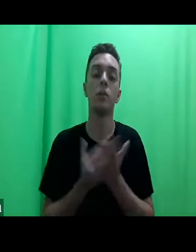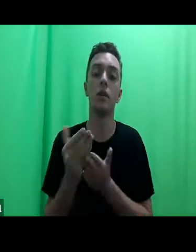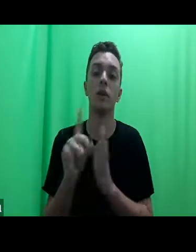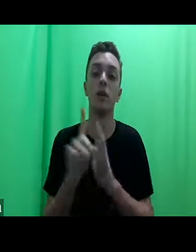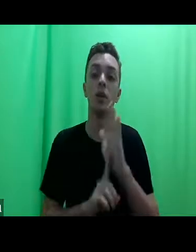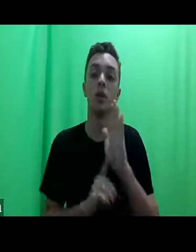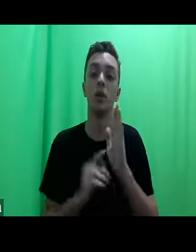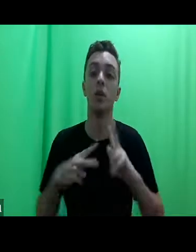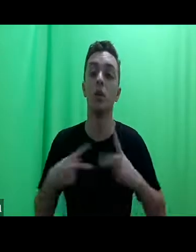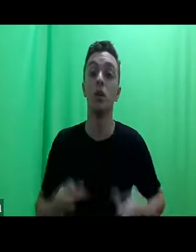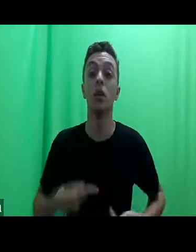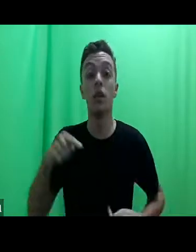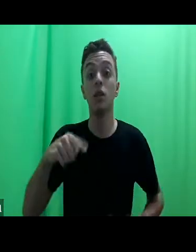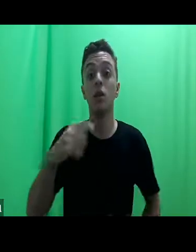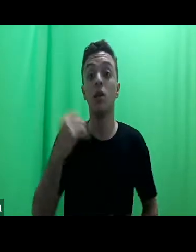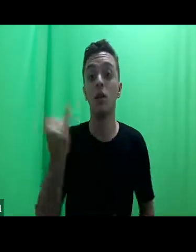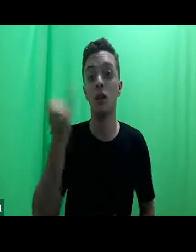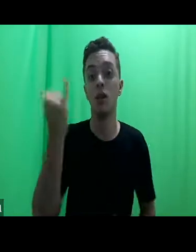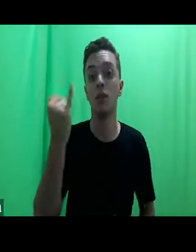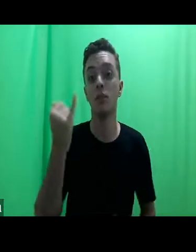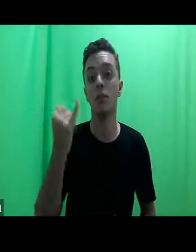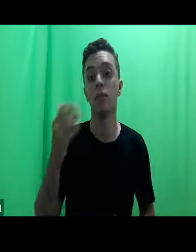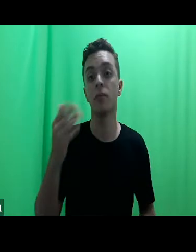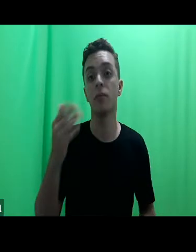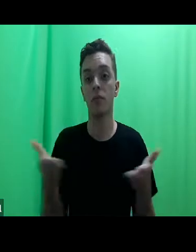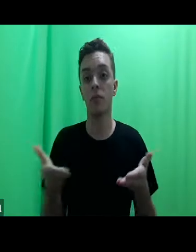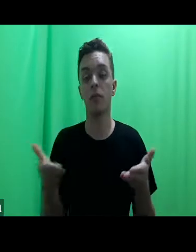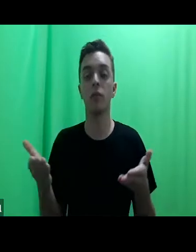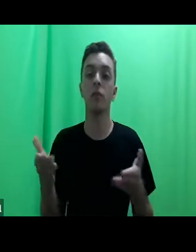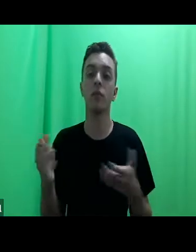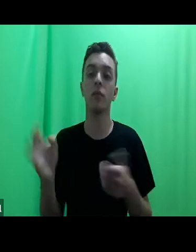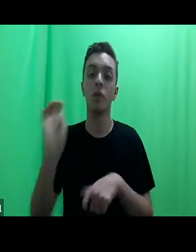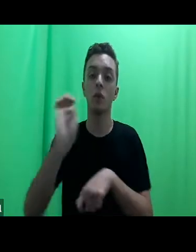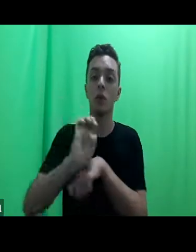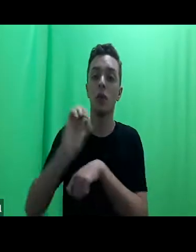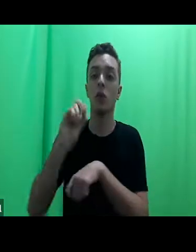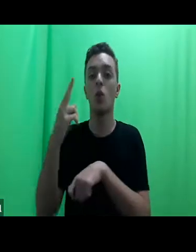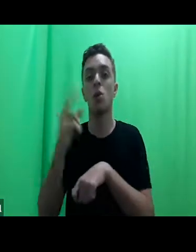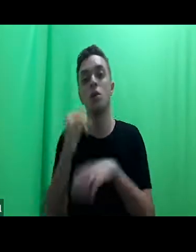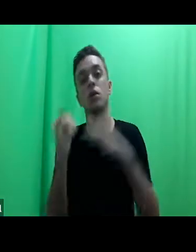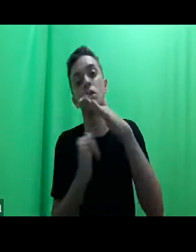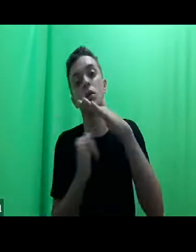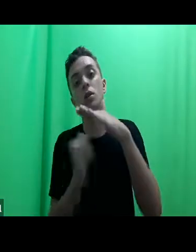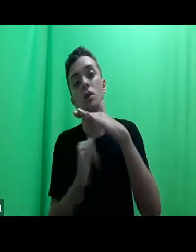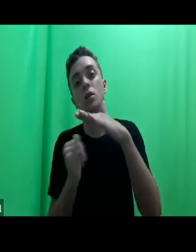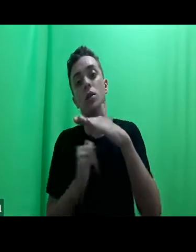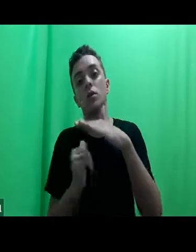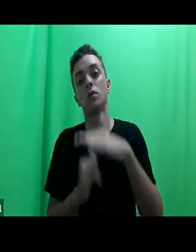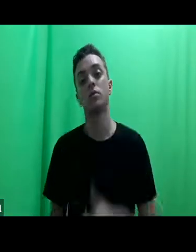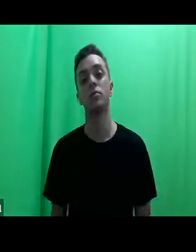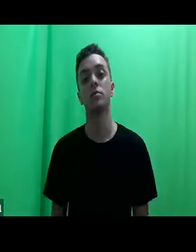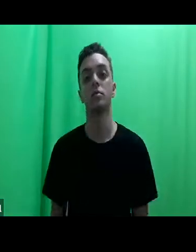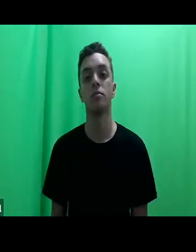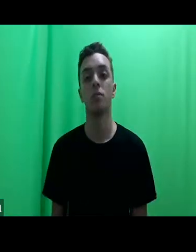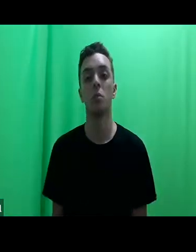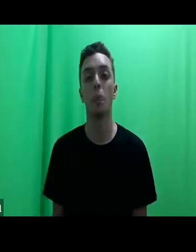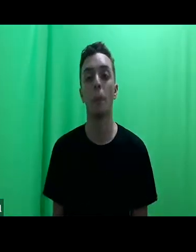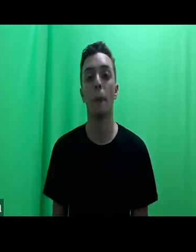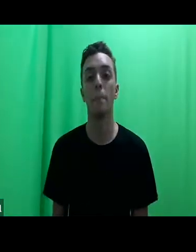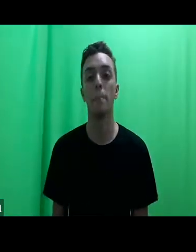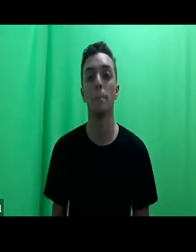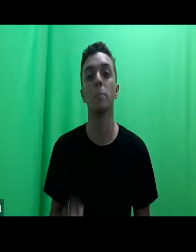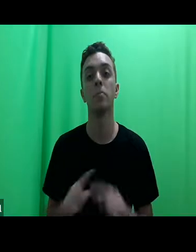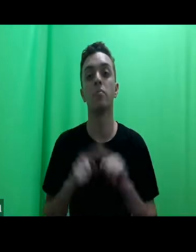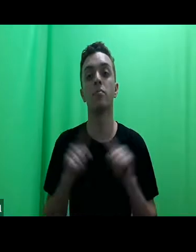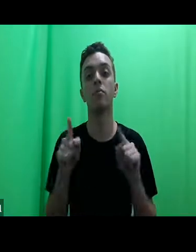importante e posto pelo Estado ou por organizações interestatais, supraestatais. Mas também